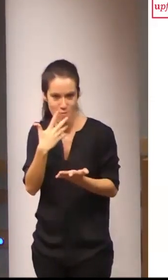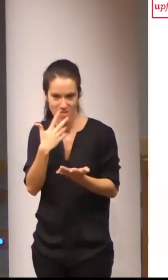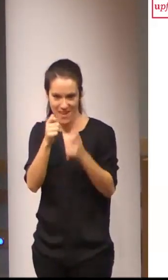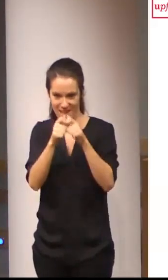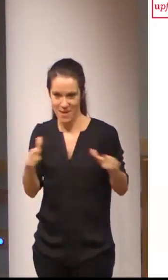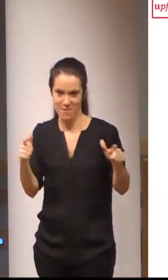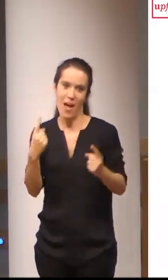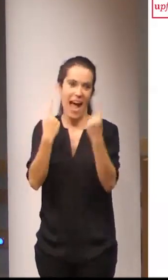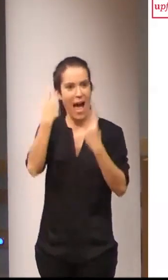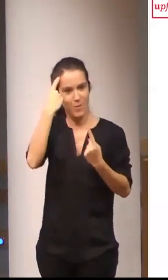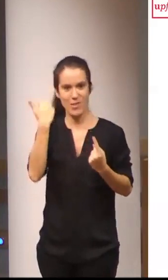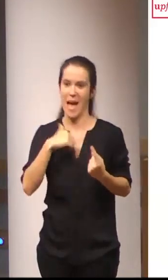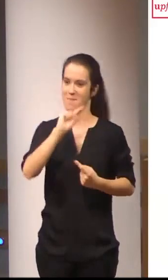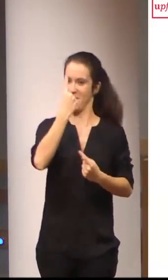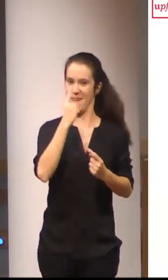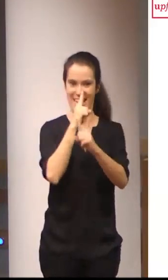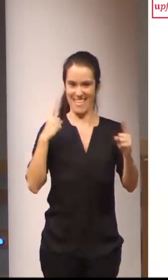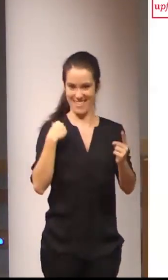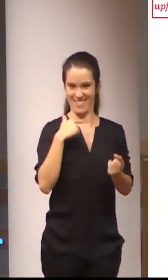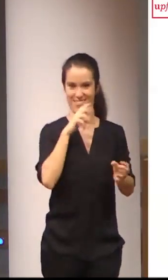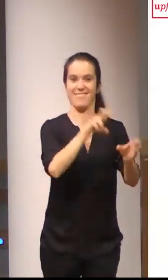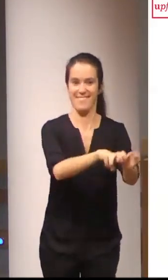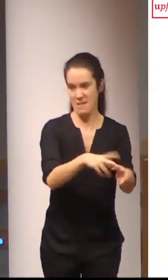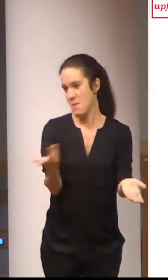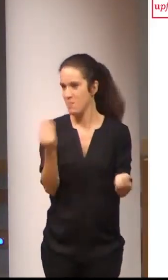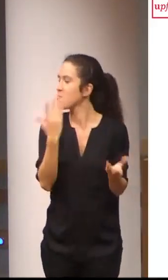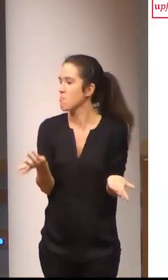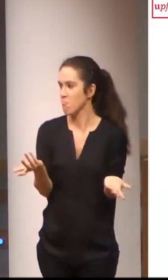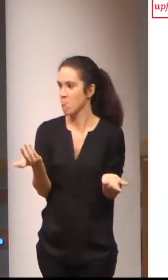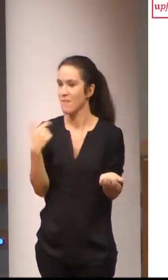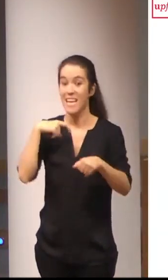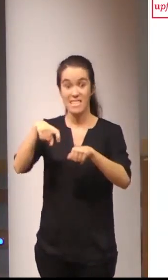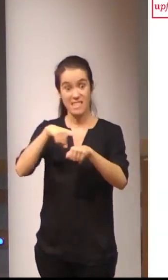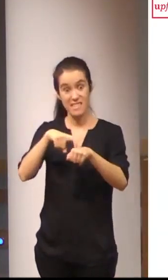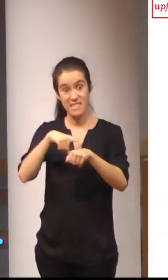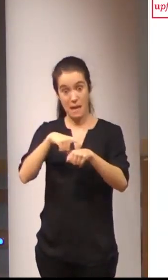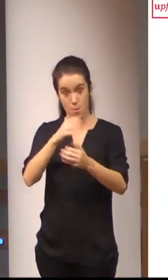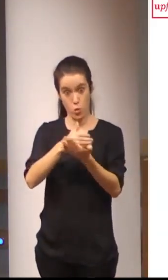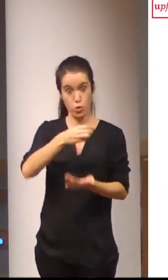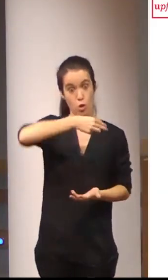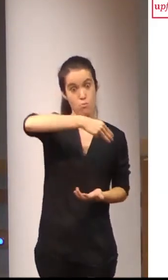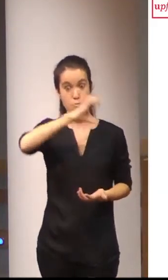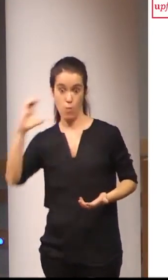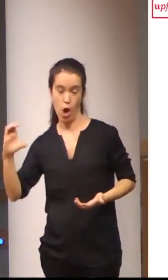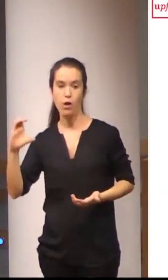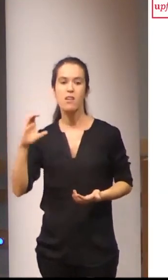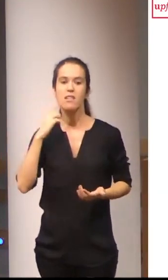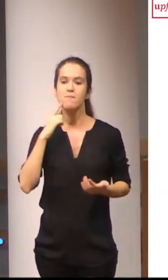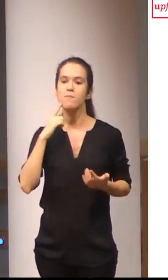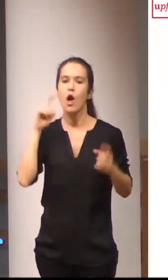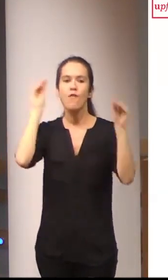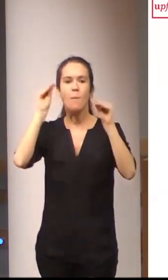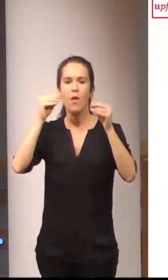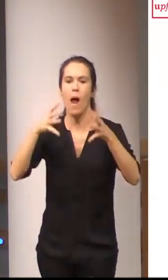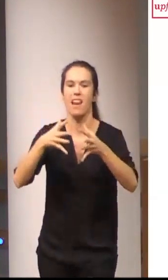alumnos aventajados de la primera edición bueno pero en este en este tipo de curso como es formación masiva y en